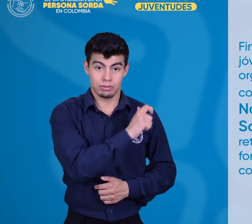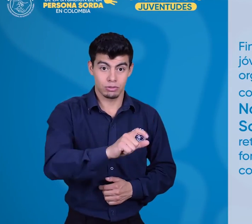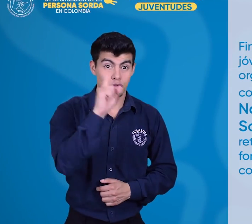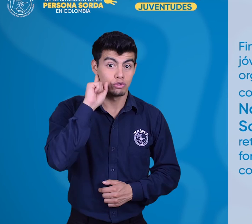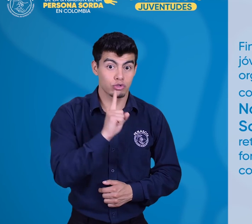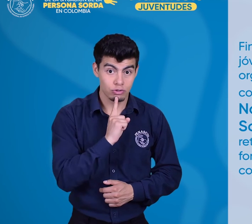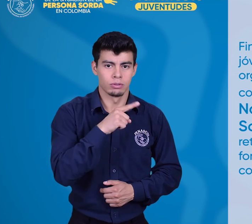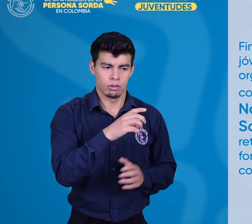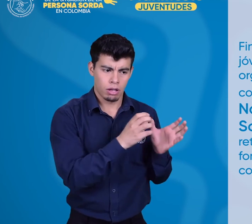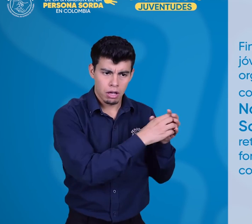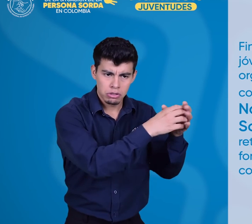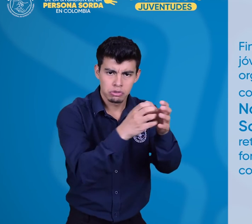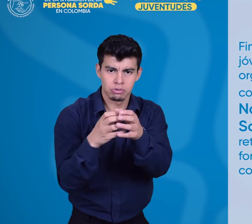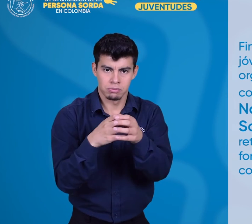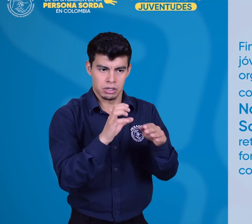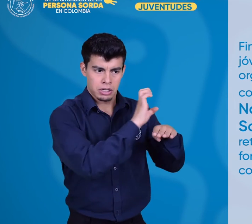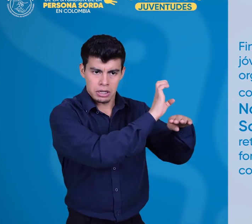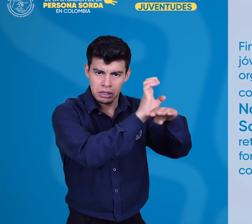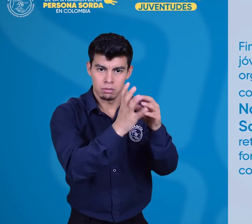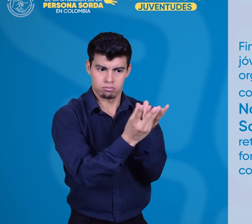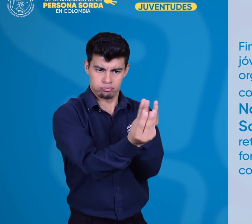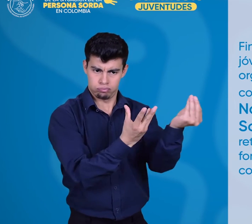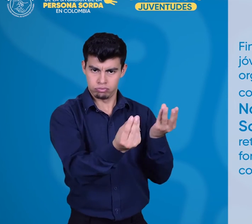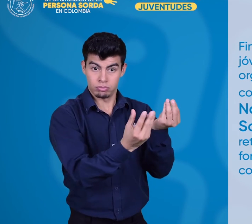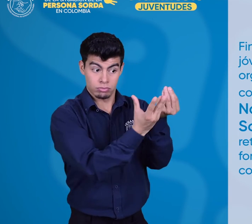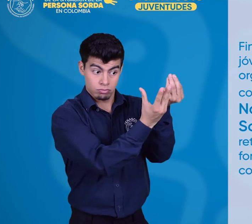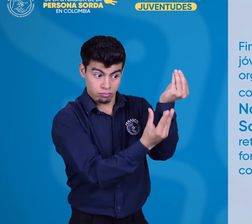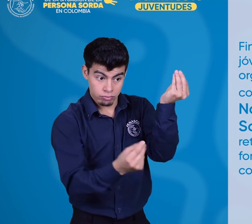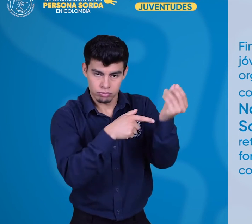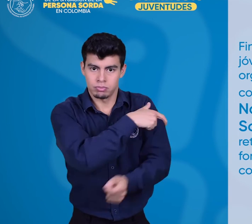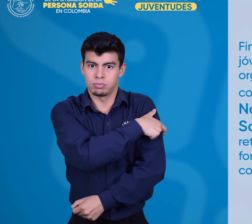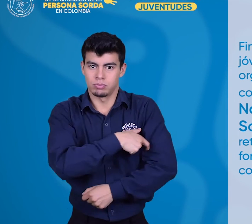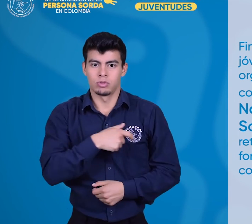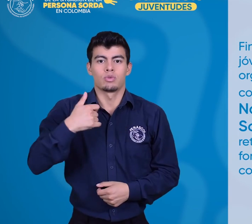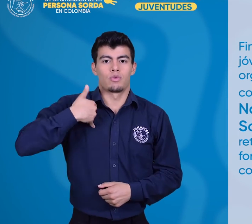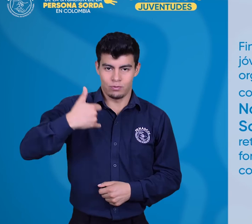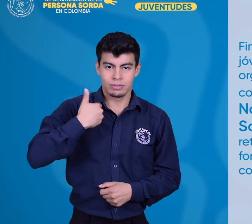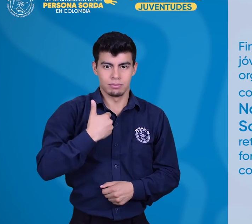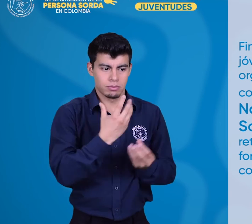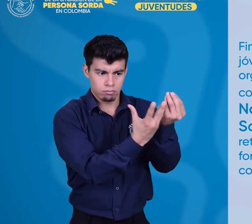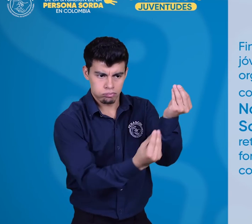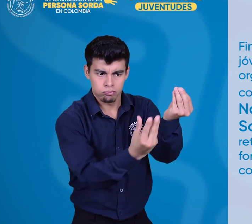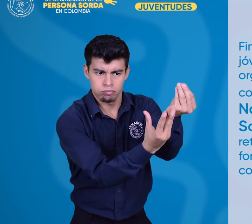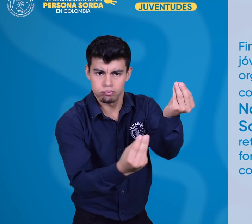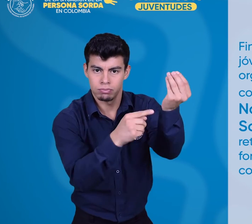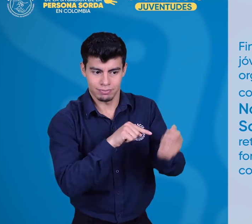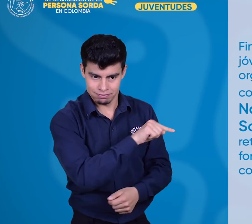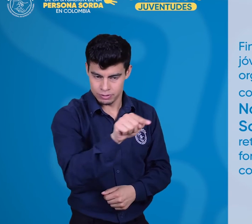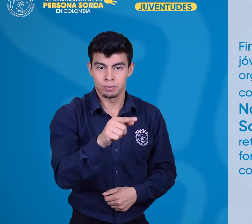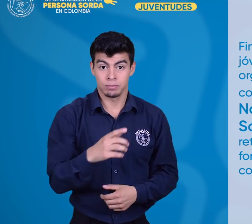Finalmente, los comités de jóvenes al interior de las organizaciones de sordos, así como el Consejo Nacional de